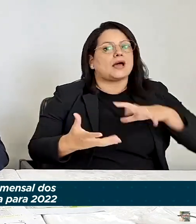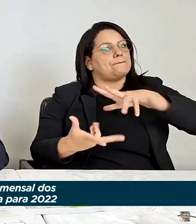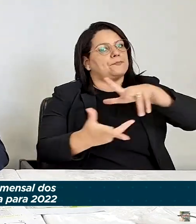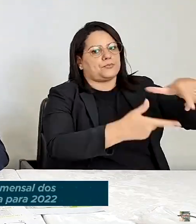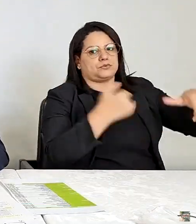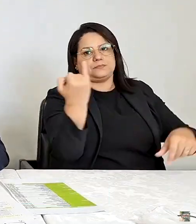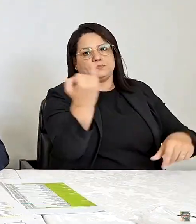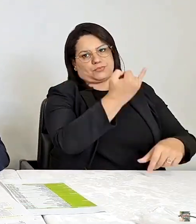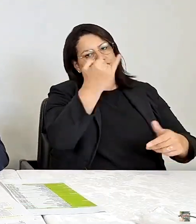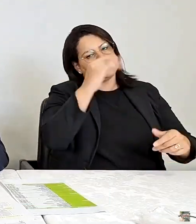aqui para o nosso querido Brasil. Obrigado. Obrigado.